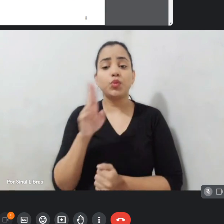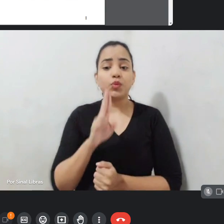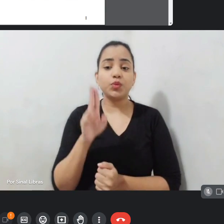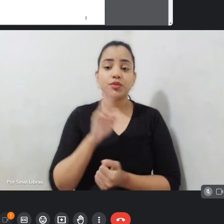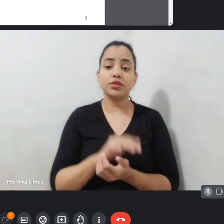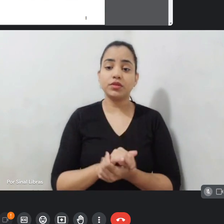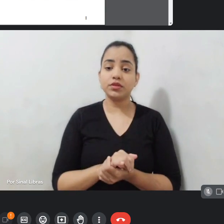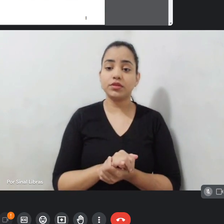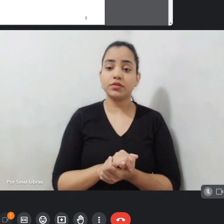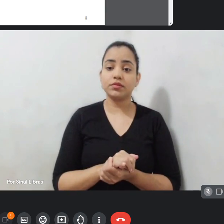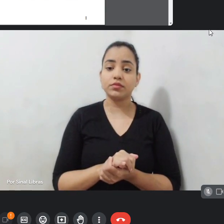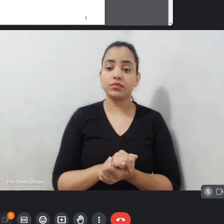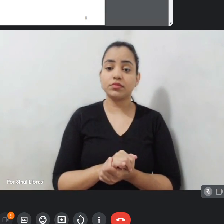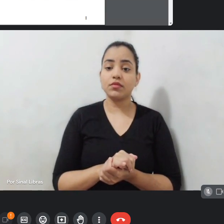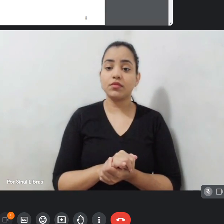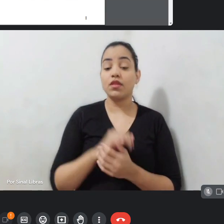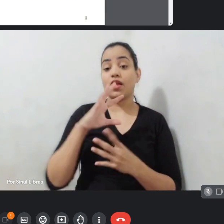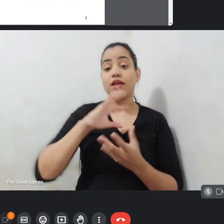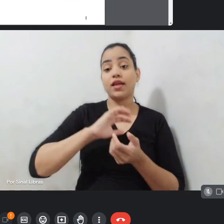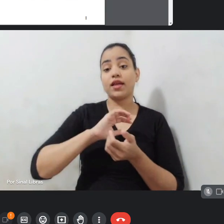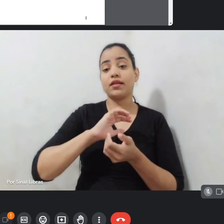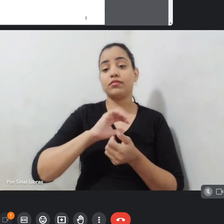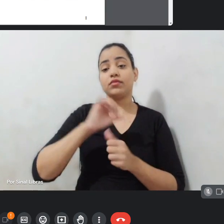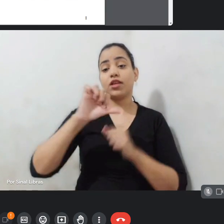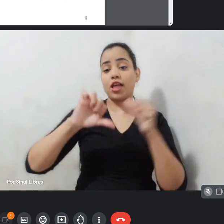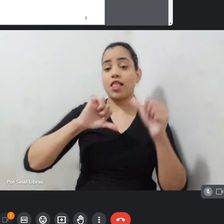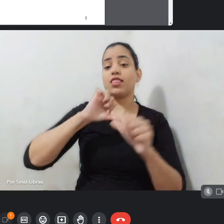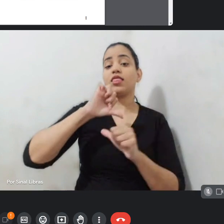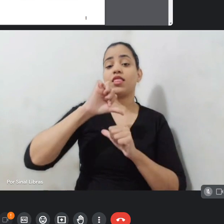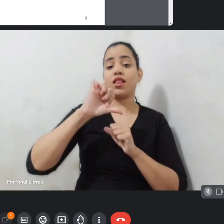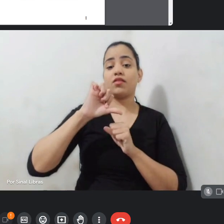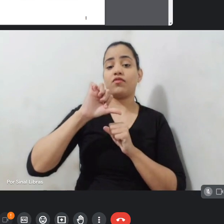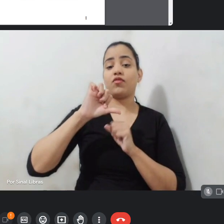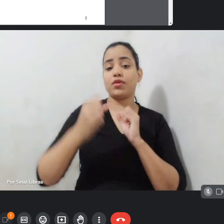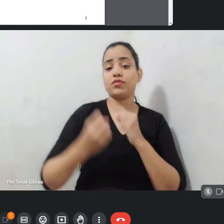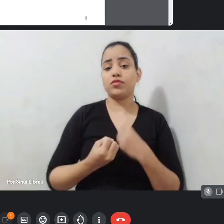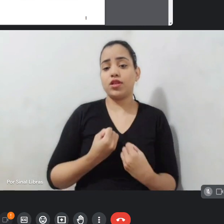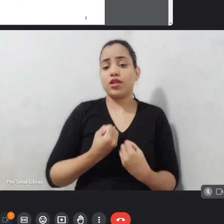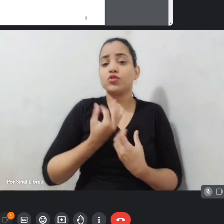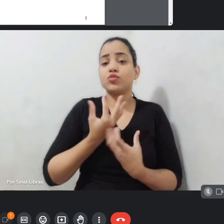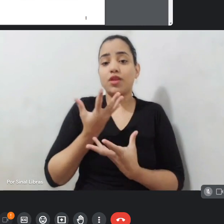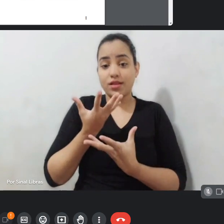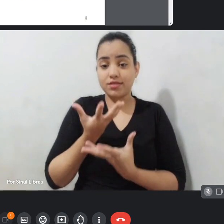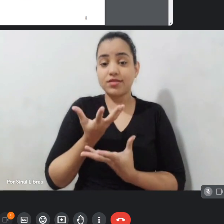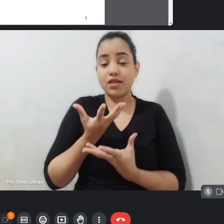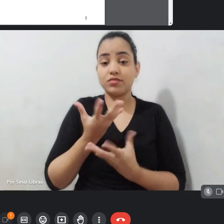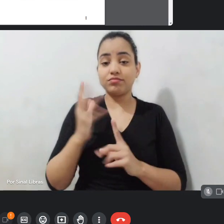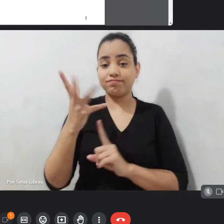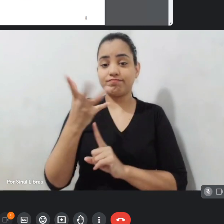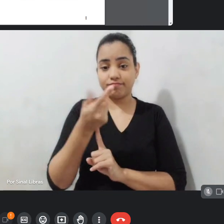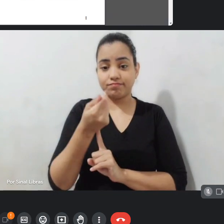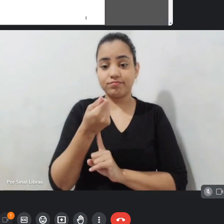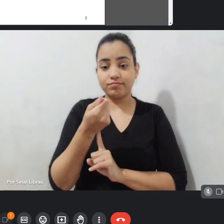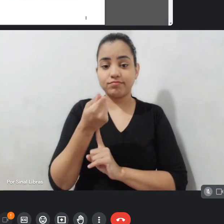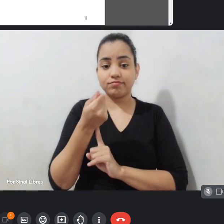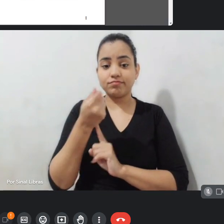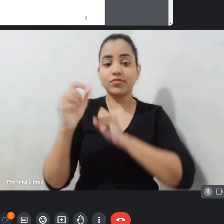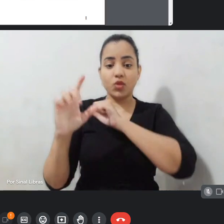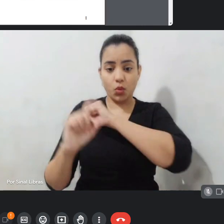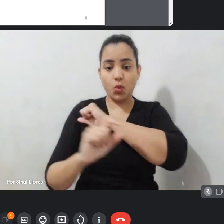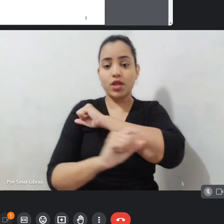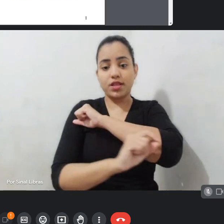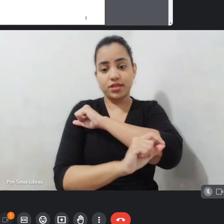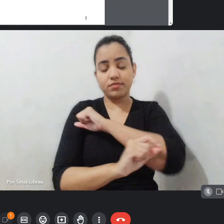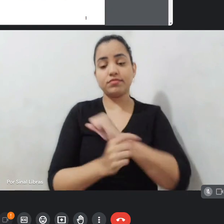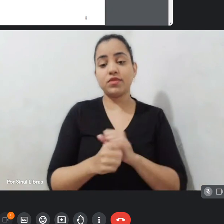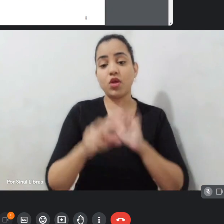e se transforma na expressão artística de vocês com coesão. No audiovisual é a mesma coisa. A gente tem direção